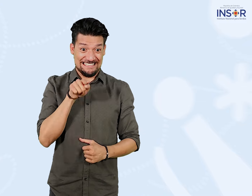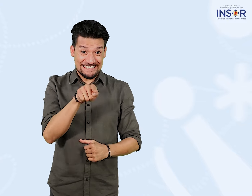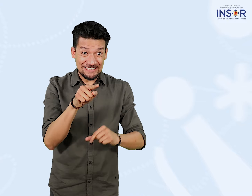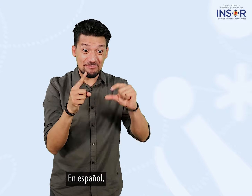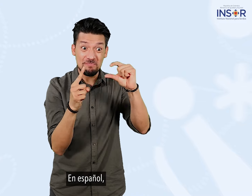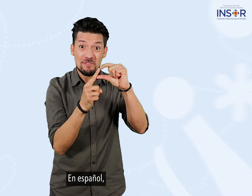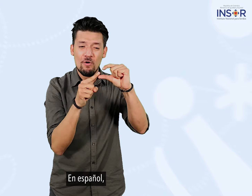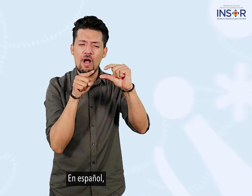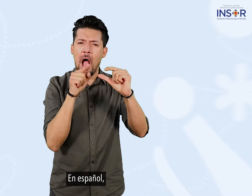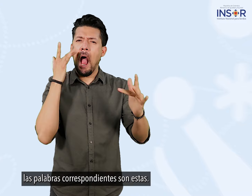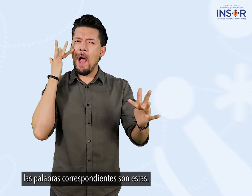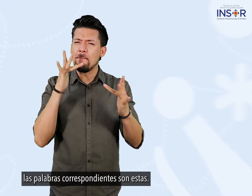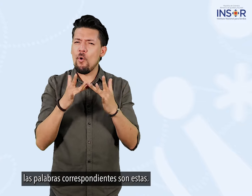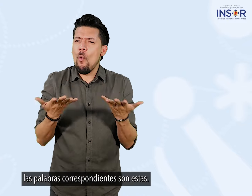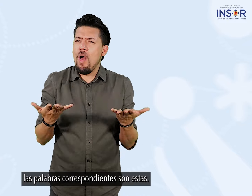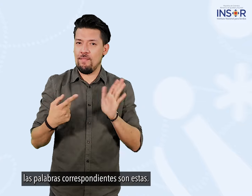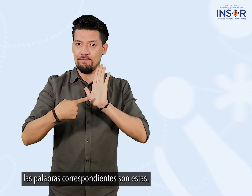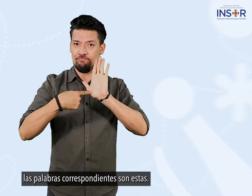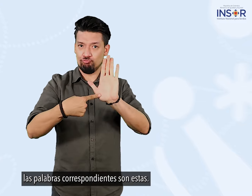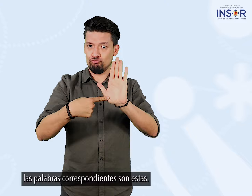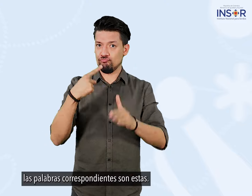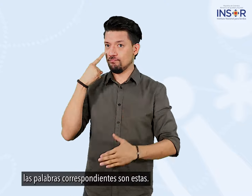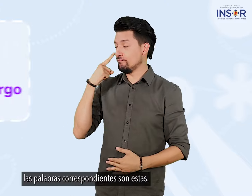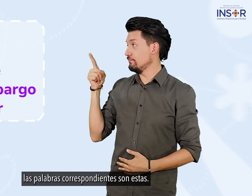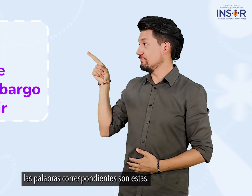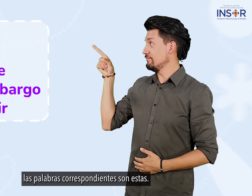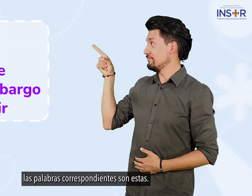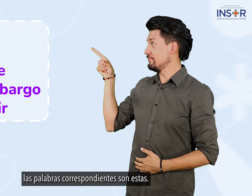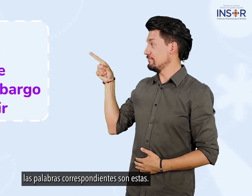en español las palabras correspondientes son estas